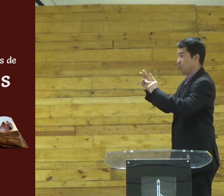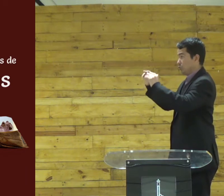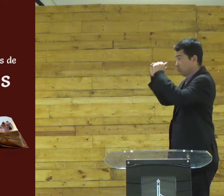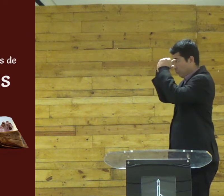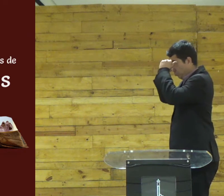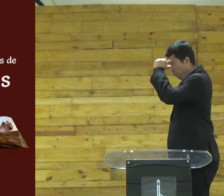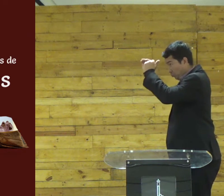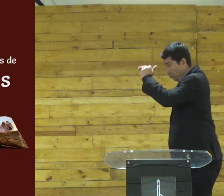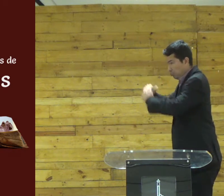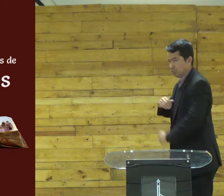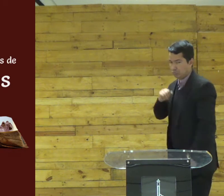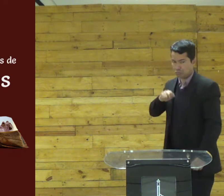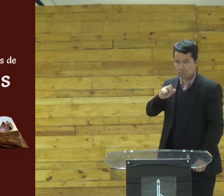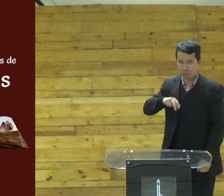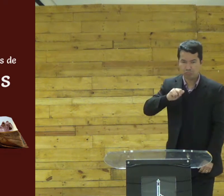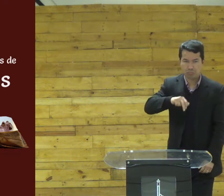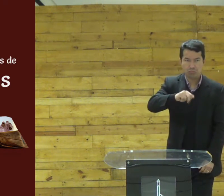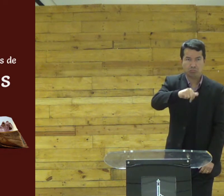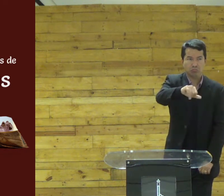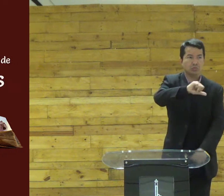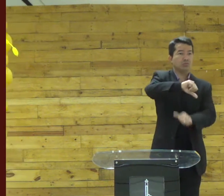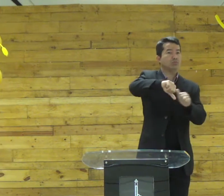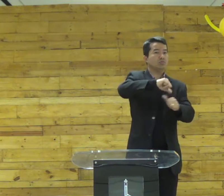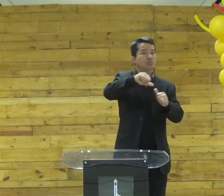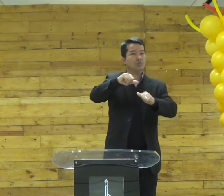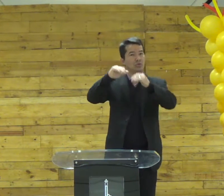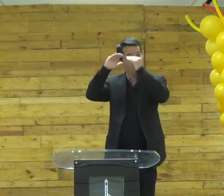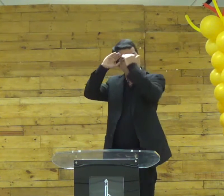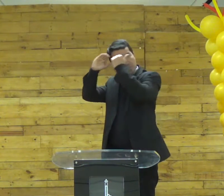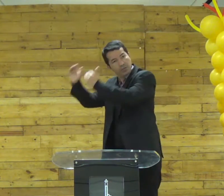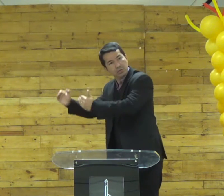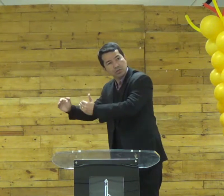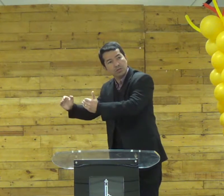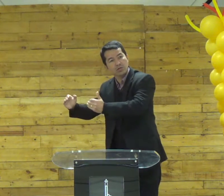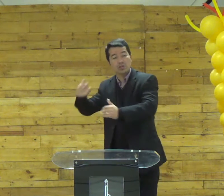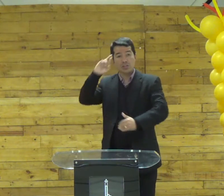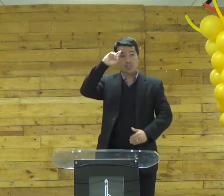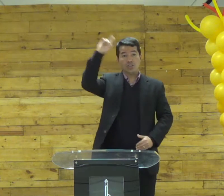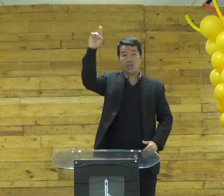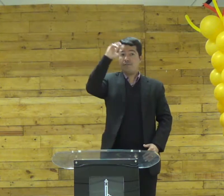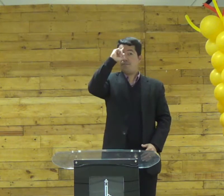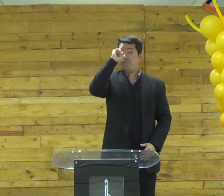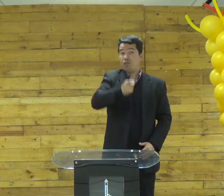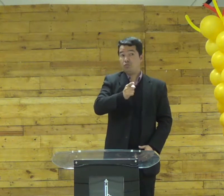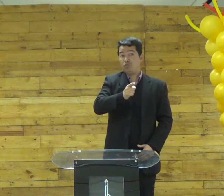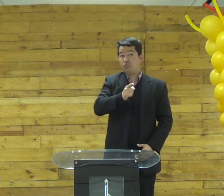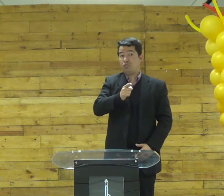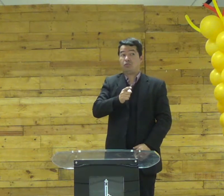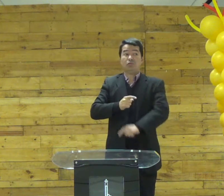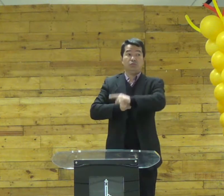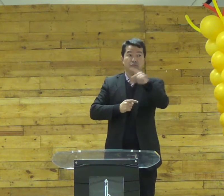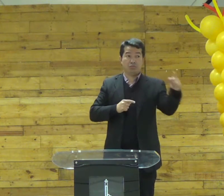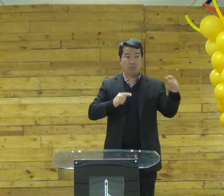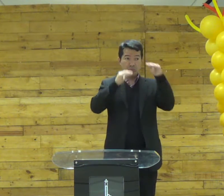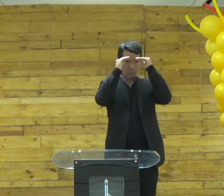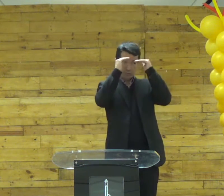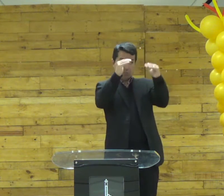e muda de área eu quero que você vá trabalhar naquilo e você obedece seu patrão, o seu chefe aquele que está em cima de você